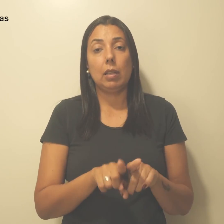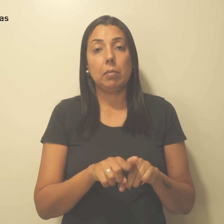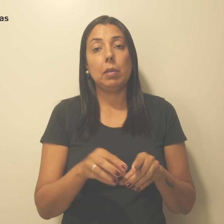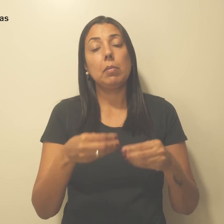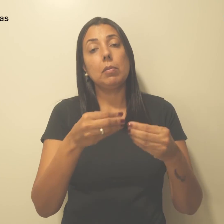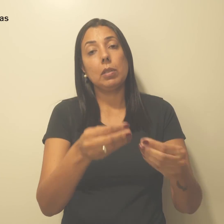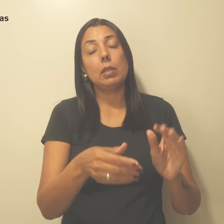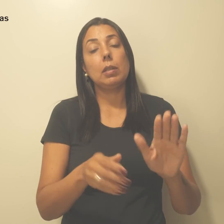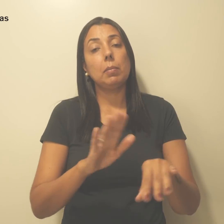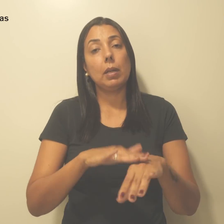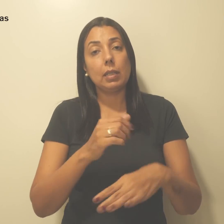segurança para a gente.